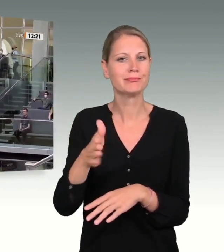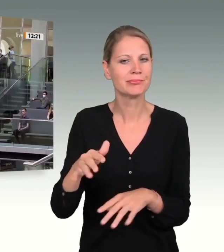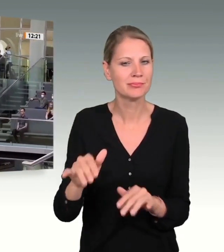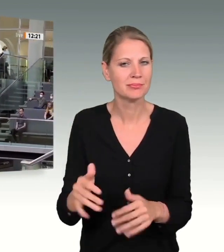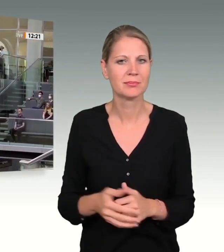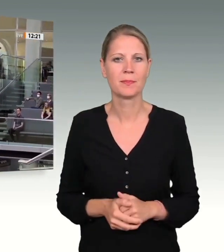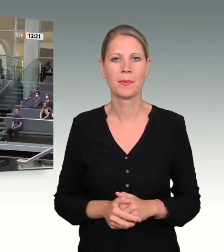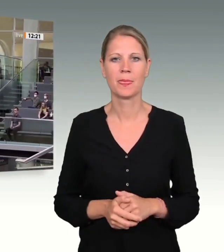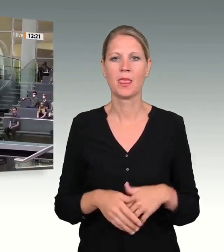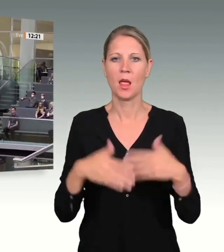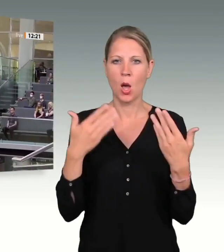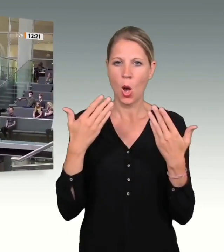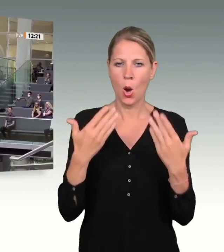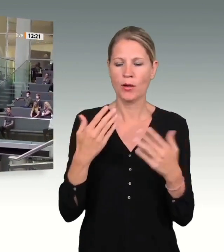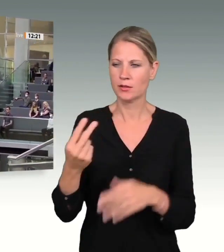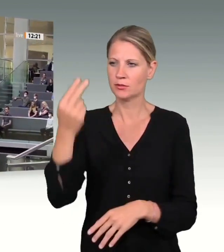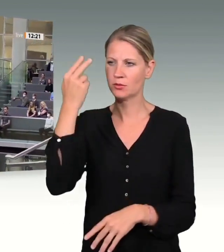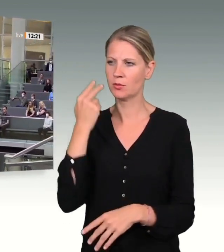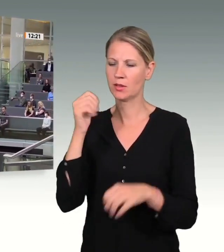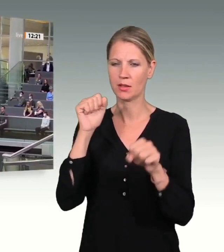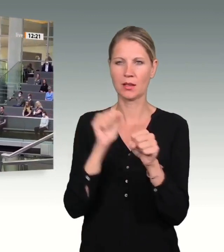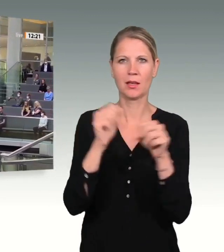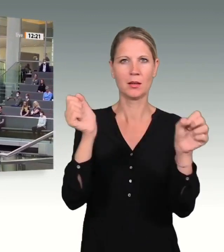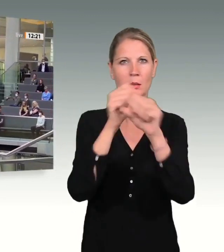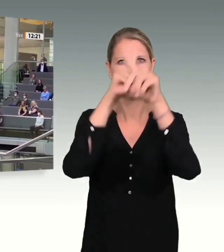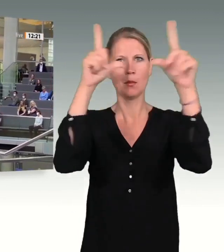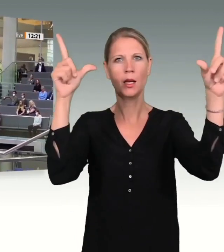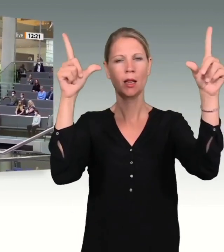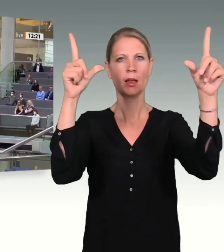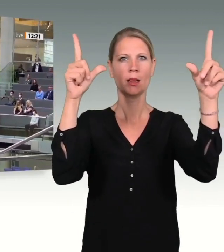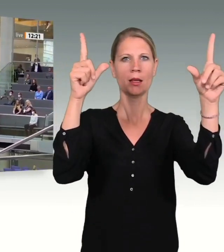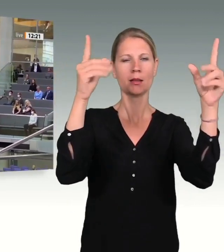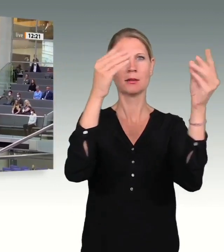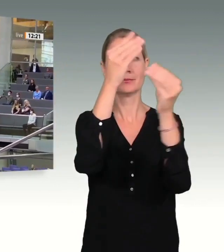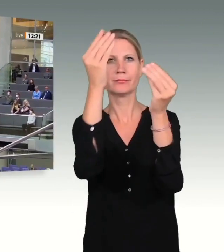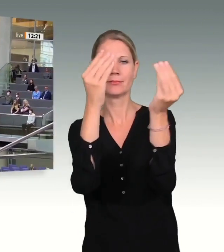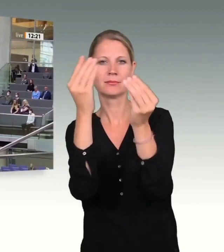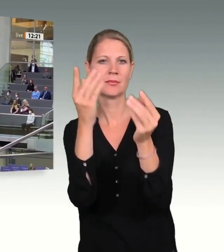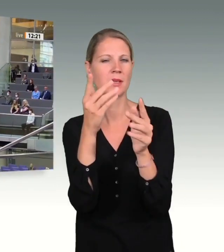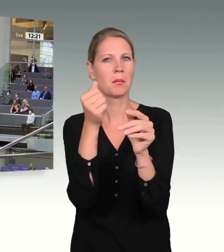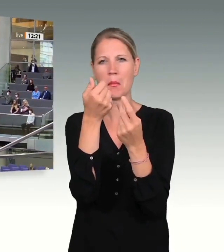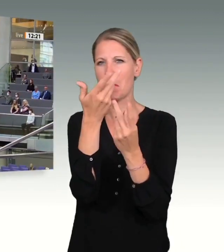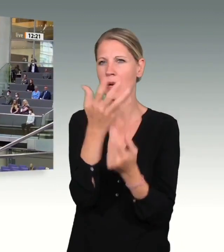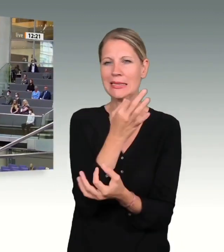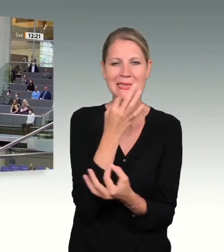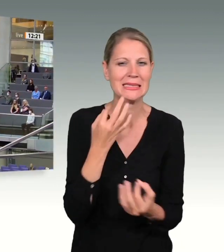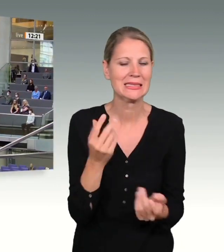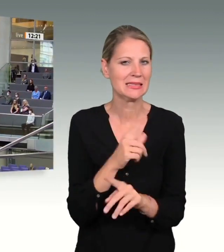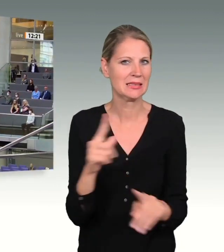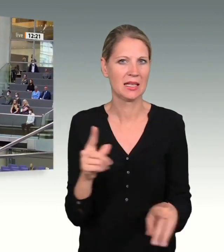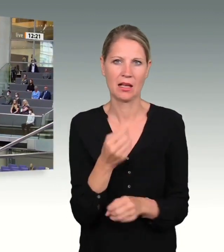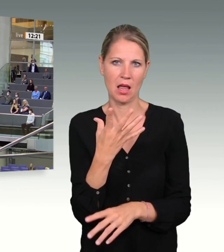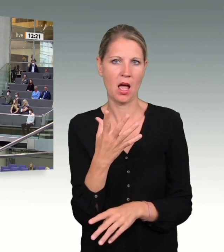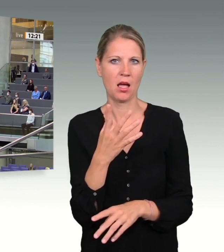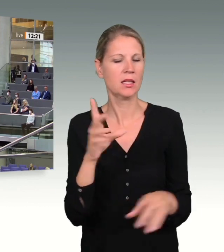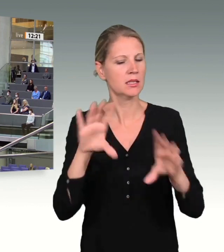zeichnen. Unklarheiten in manchen Details beeinträchtigen das Ergebnis im Ganzen nur wenig. Gleichzeitig sind wir